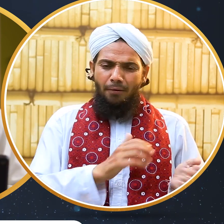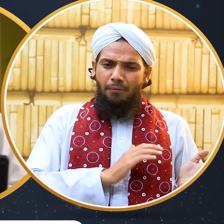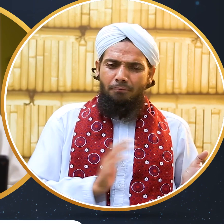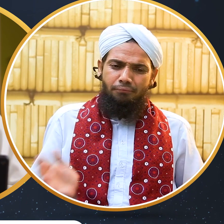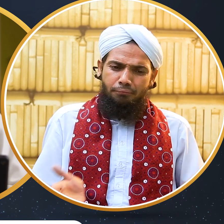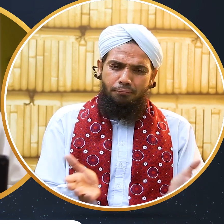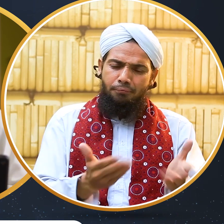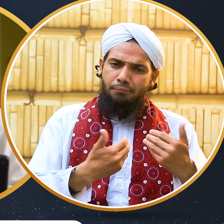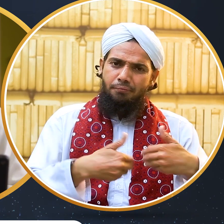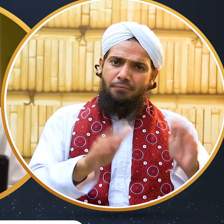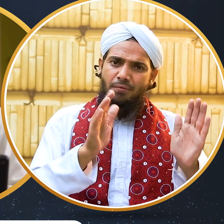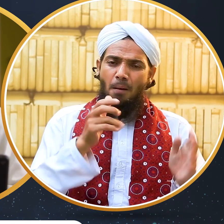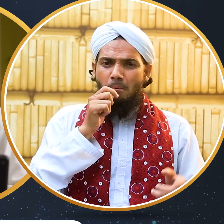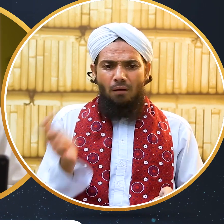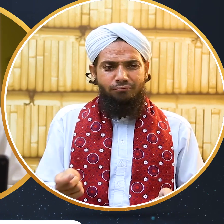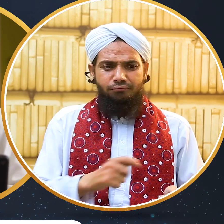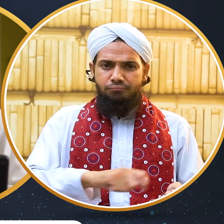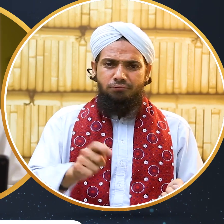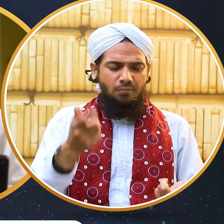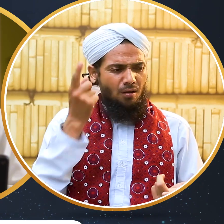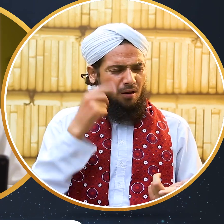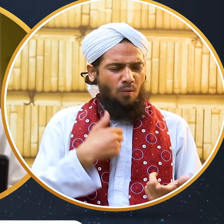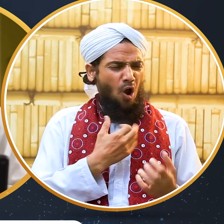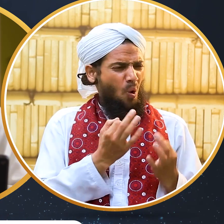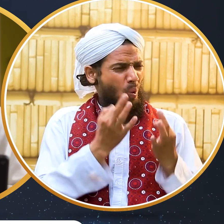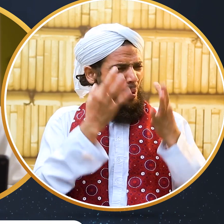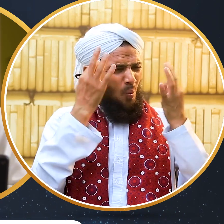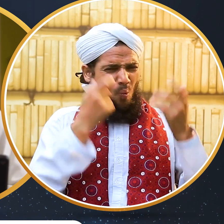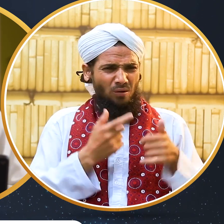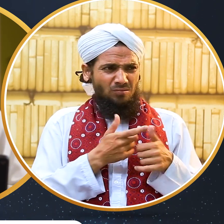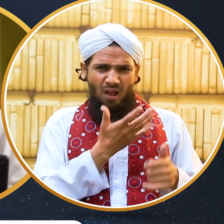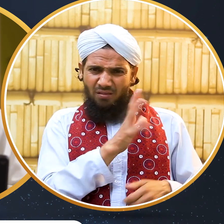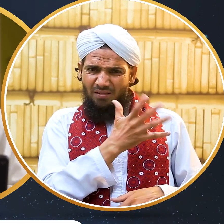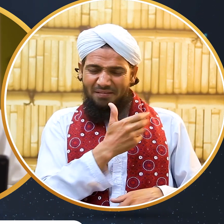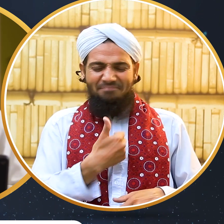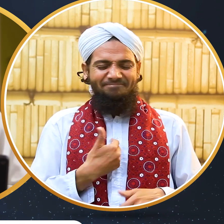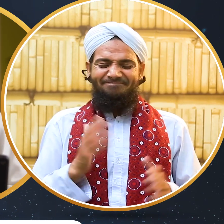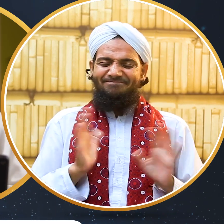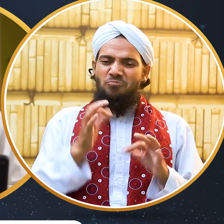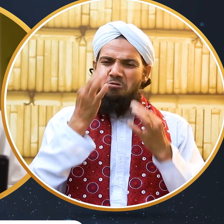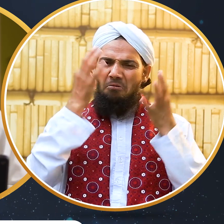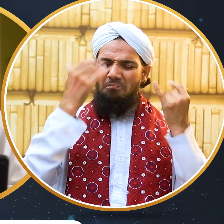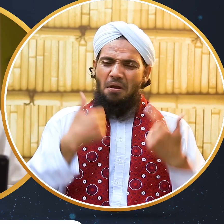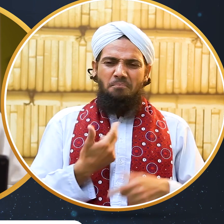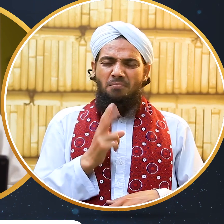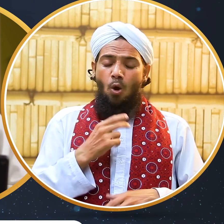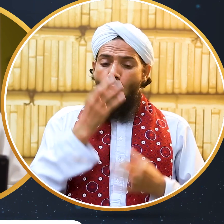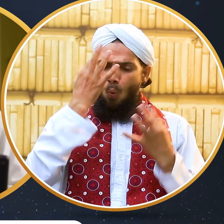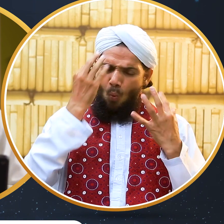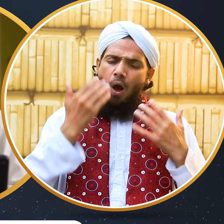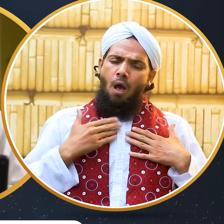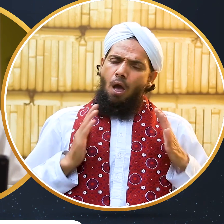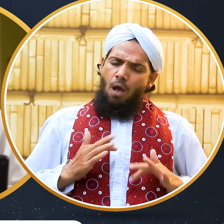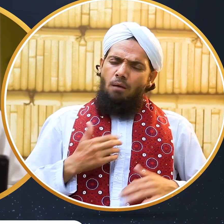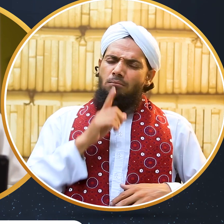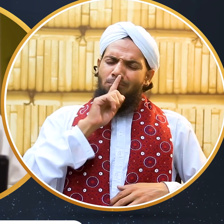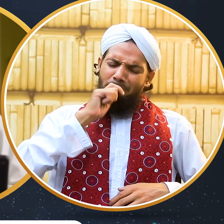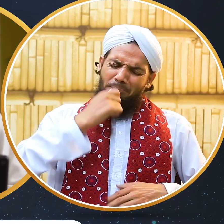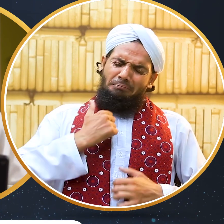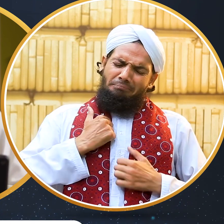پانی ڈالتا ہوں گندگی تمہاری طرف سے جو آتی ہے اسے دھو دیتا ہوں غصہ نہیں آتا سوال کیا ہے اس نے غصہ بھی بہت آتا ہے غصہ آتا ہے مگر میں